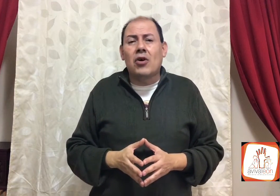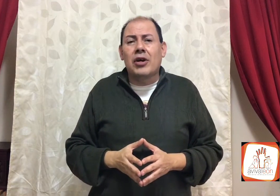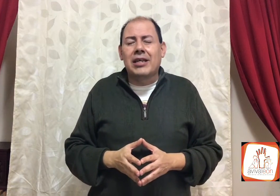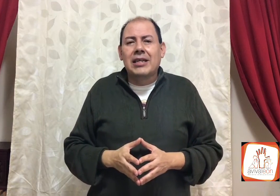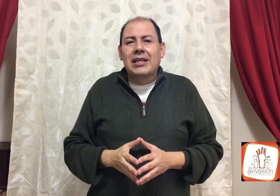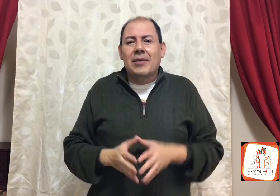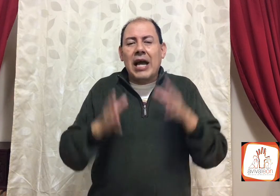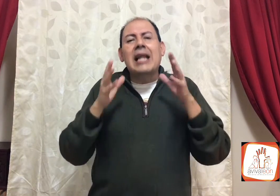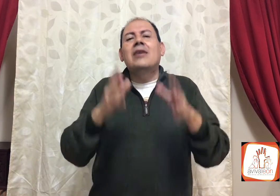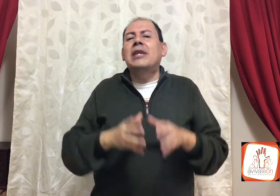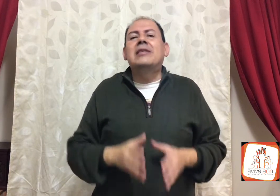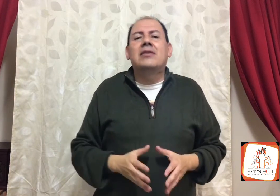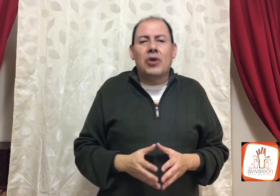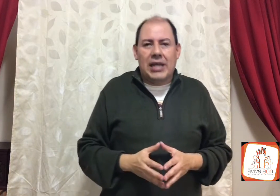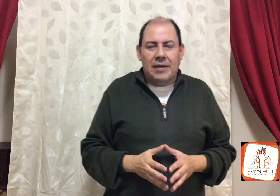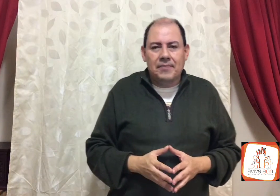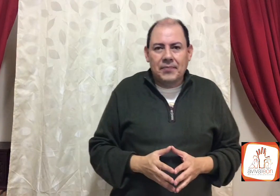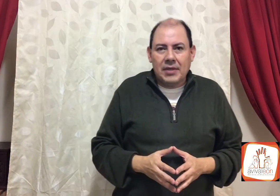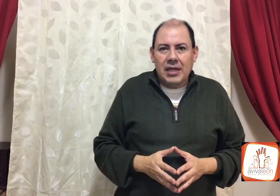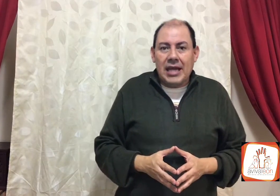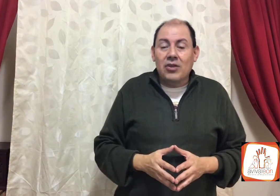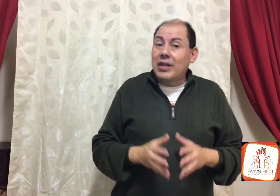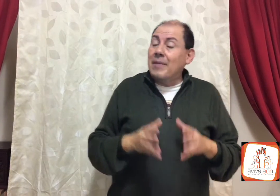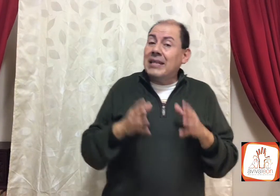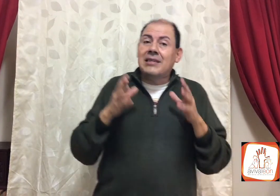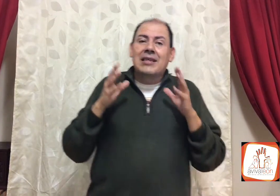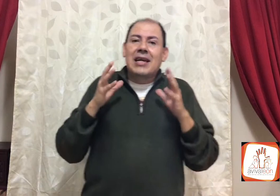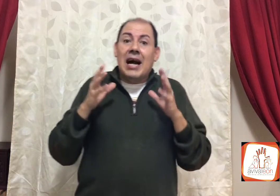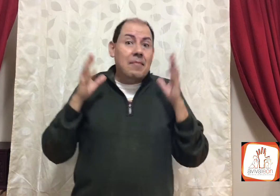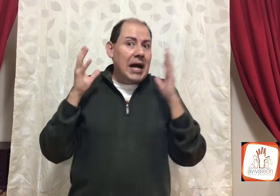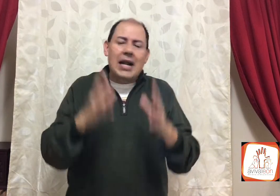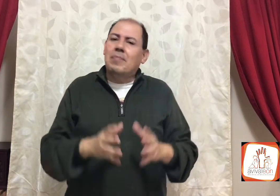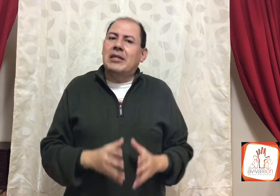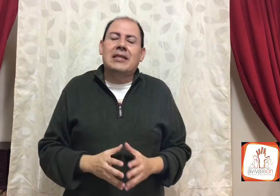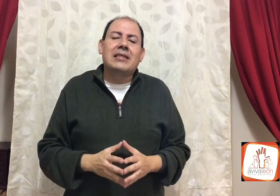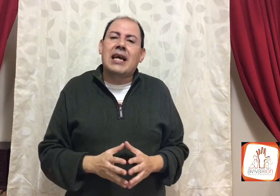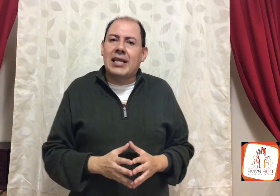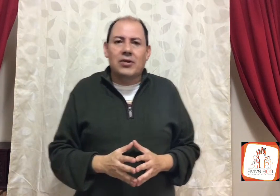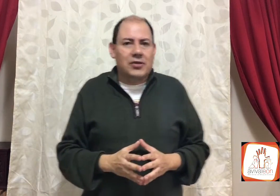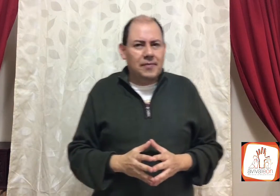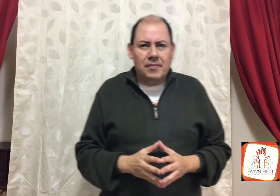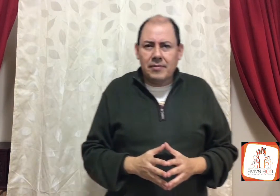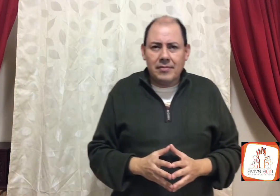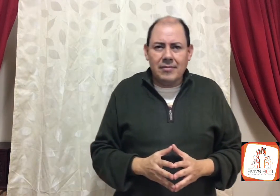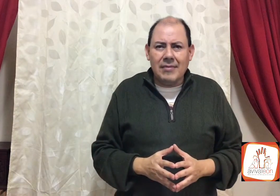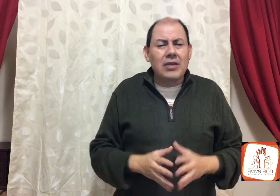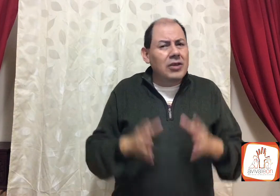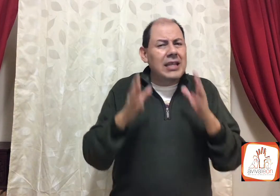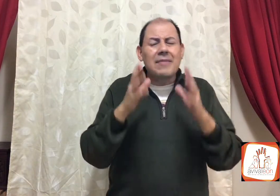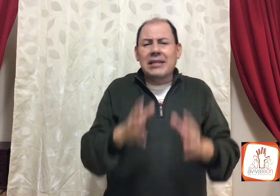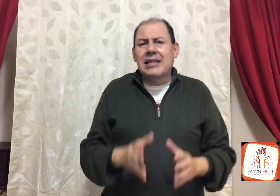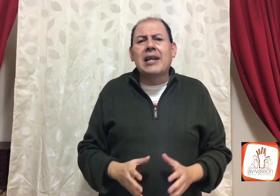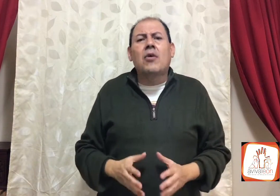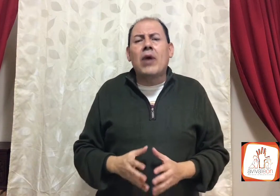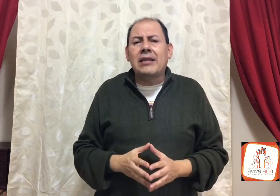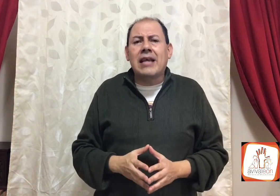hoy, te voy a leer una historia en donde vas a amar la presencia de Dios, en donde te vas a dar cuenta